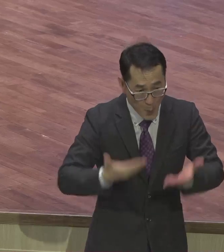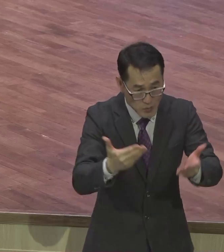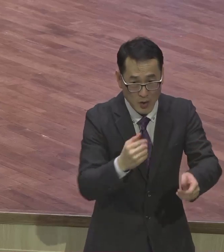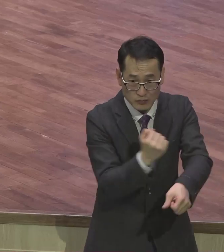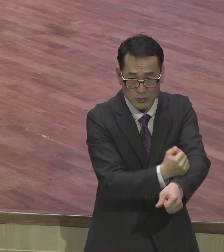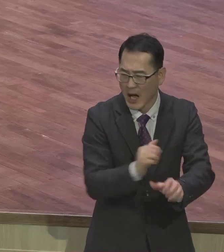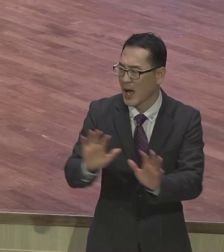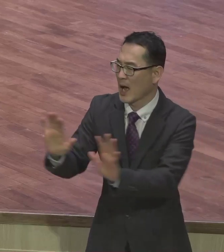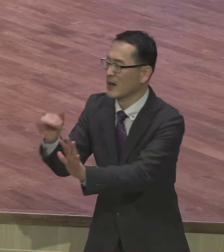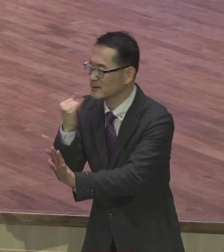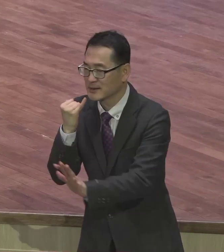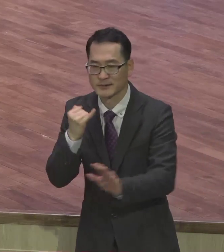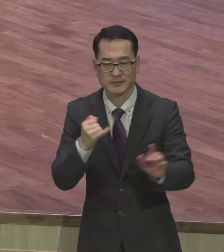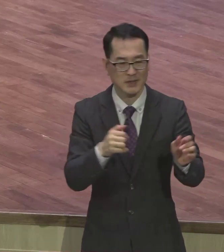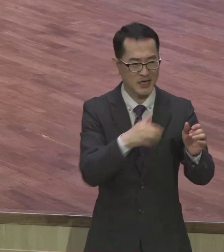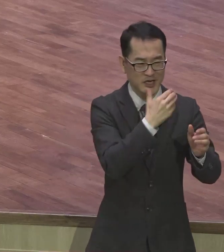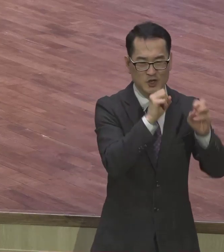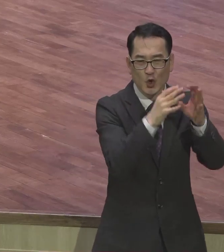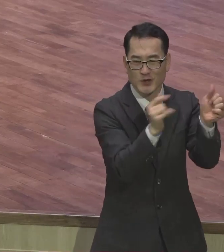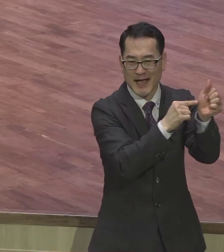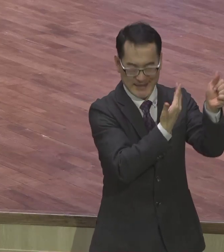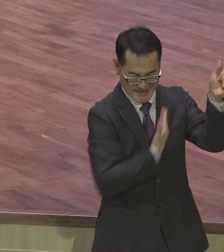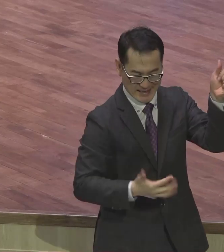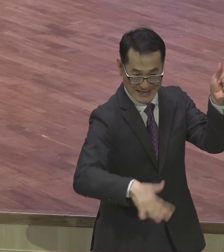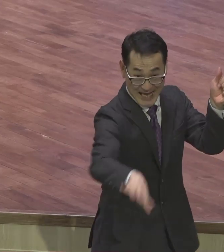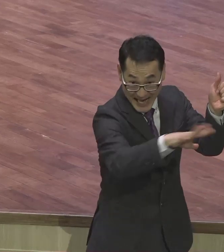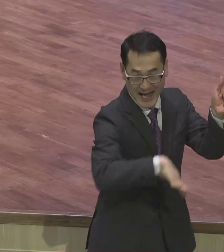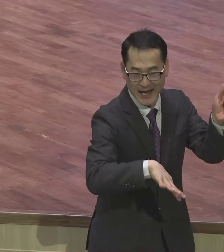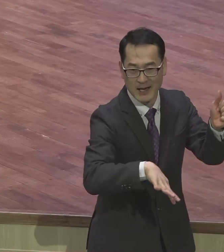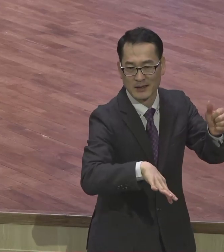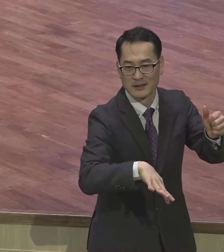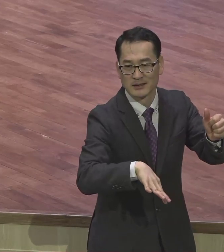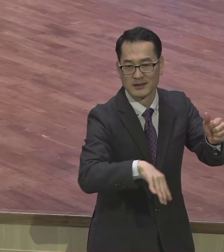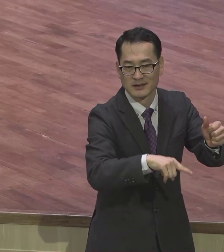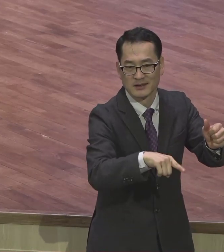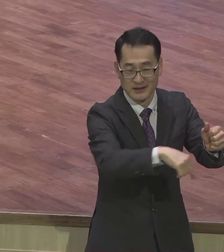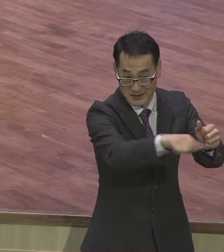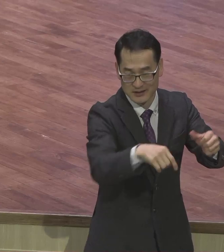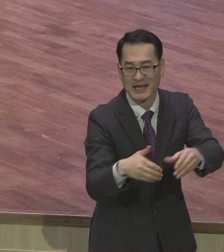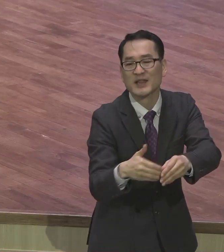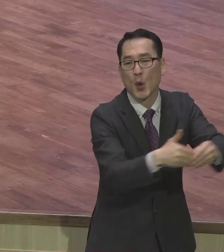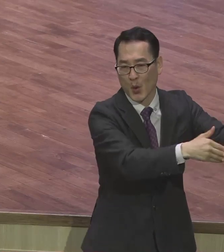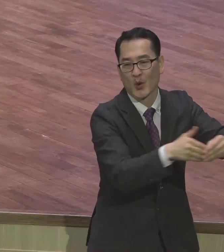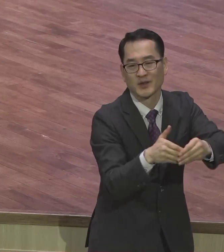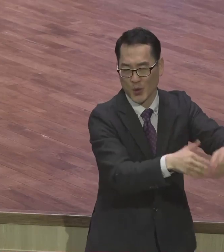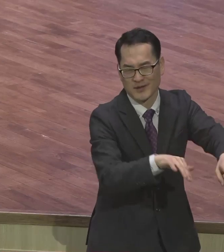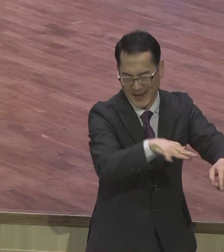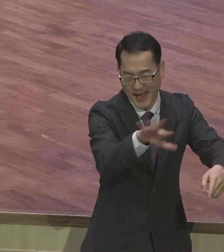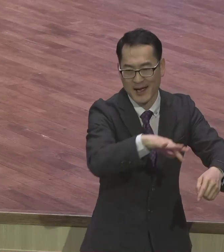성교사 제자들이에요. 이들이 앞장서가지고 캠프를 다 진행을 하고 예배를 드리는데 이전 예배를 드리는데